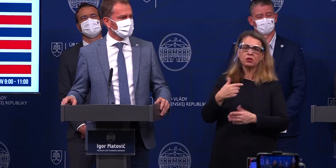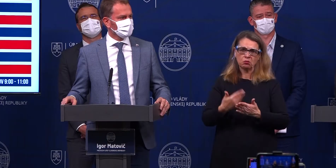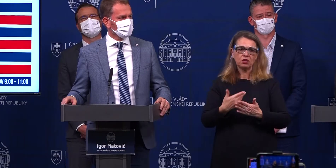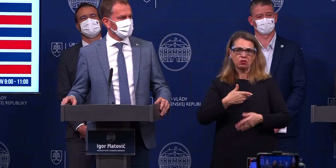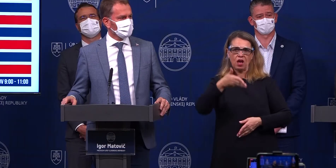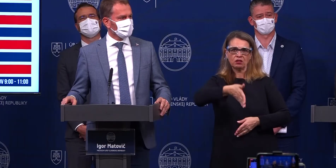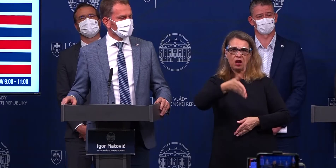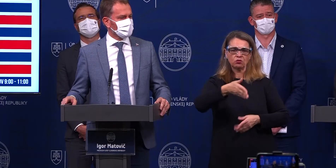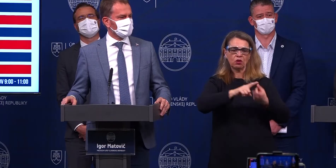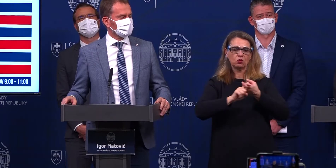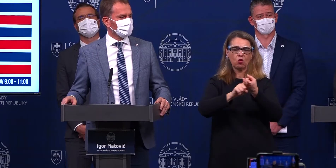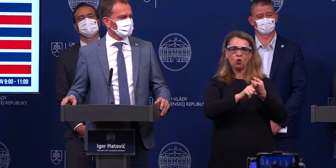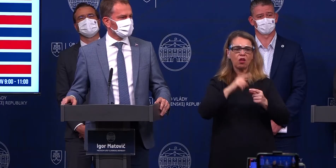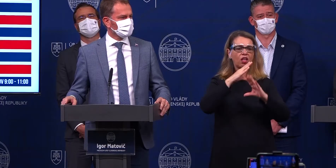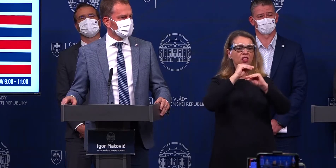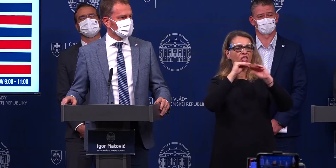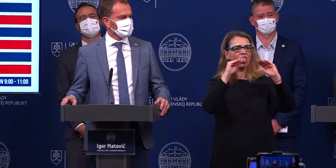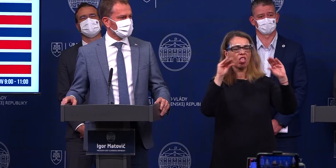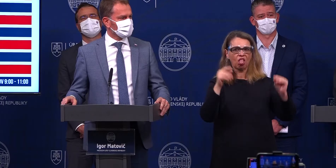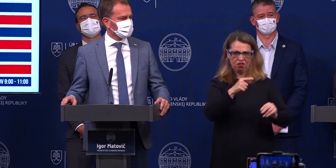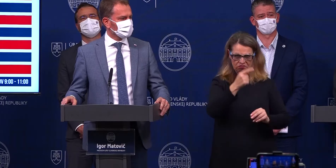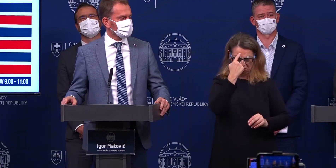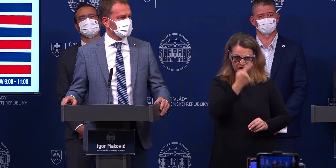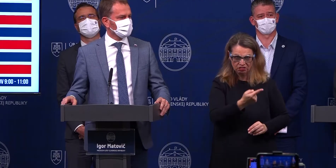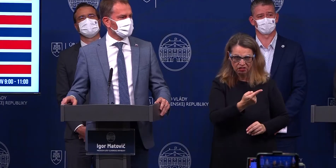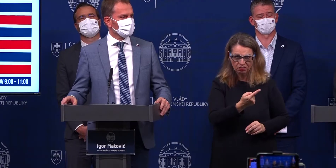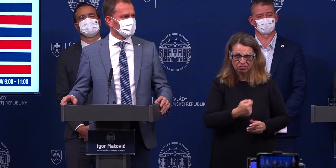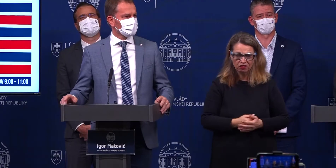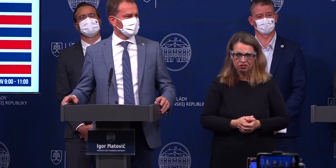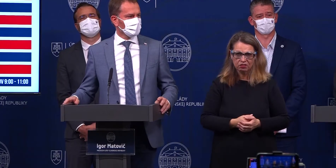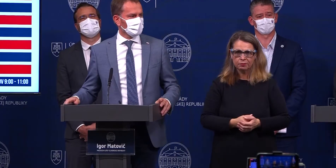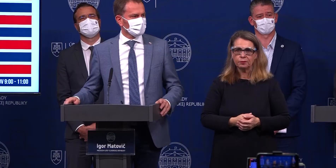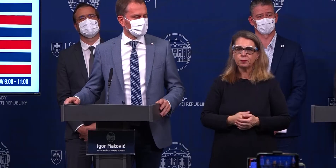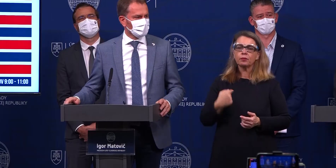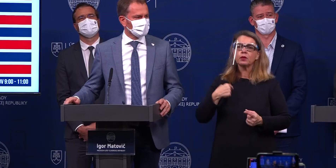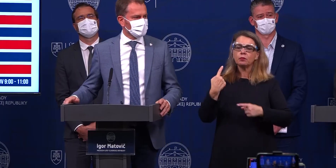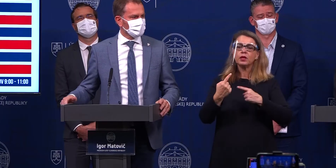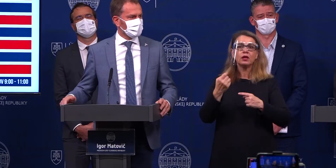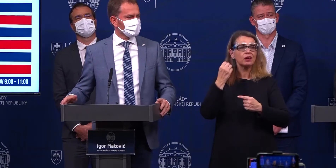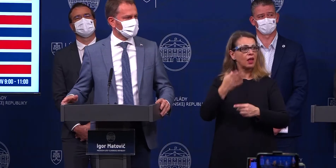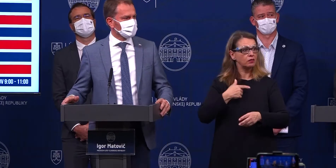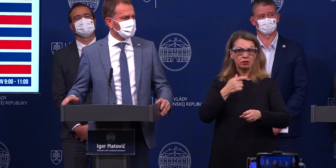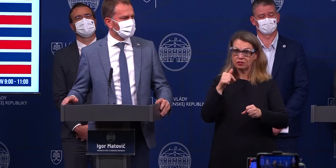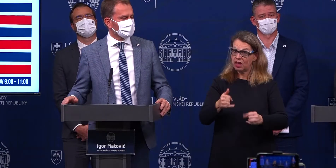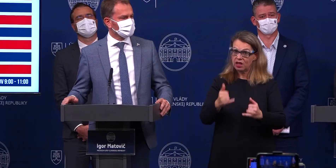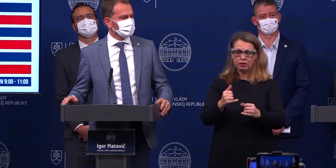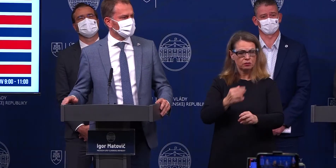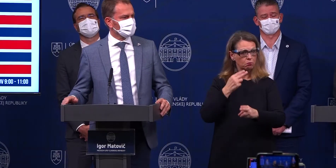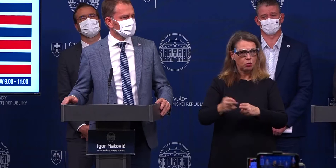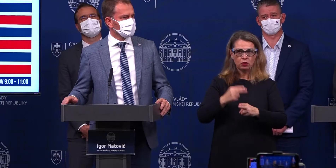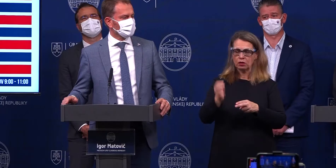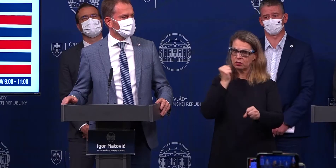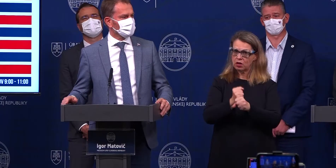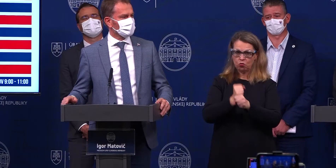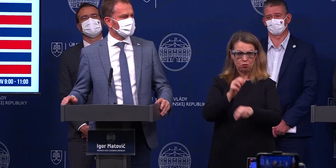tliachanine. Rozprávalo sa tam o tom, že keď nezatiahneme ručnú brzdu, do troch týždňov nám zlyhajú kapacity v